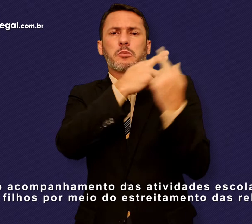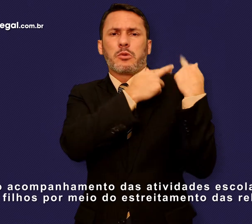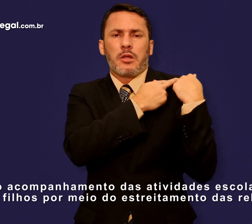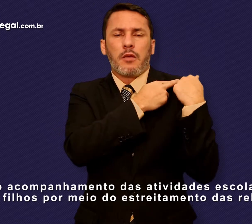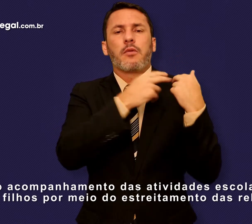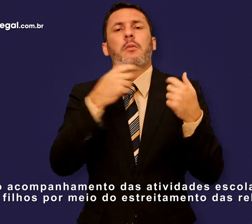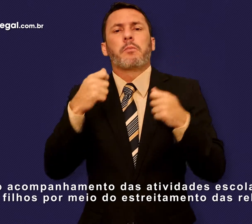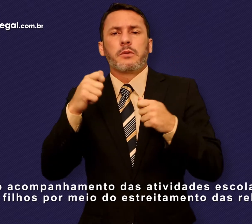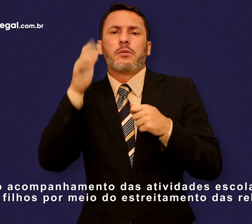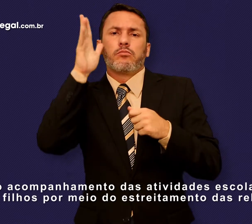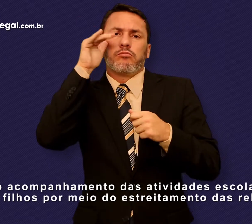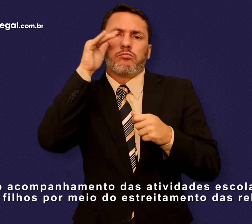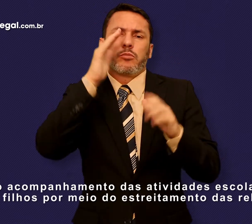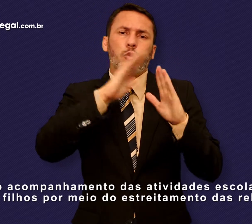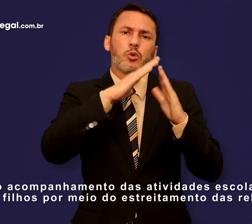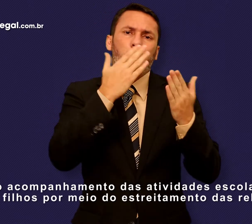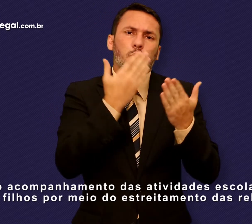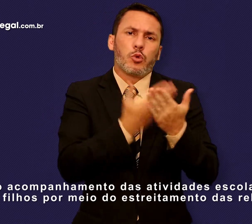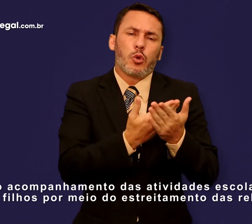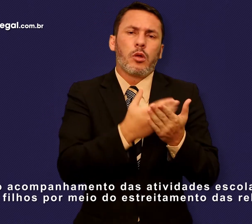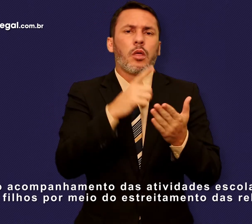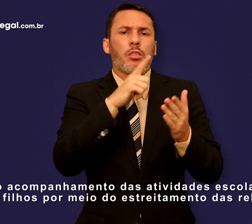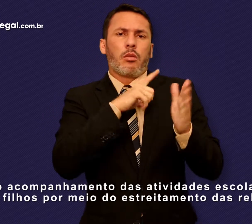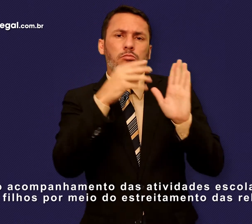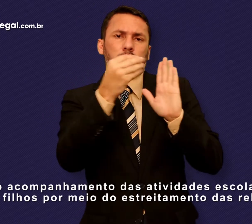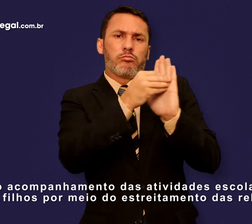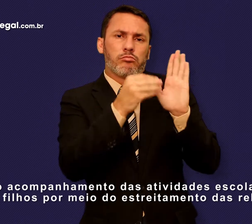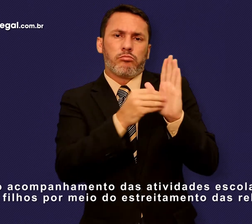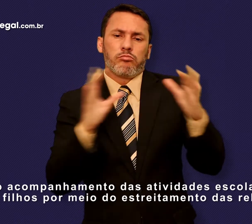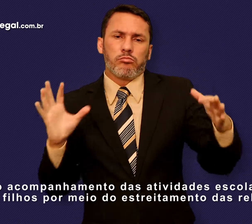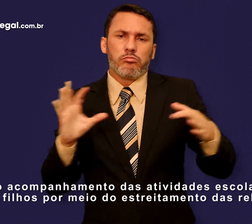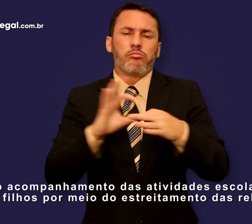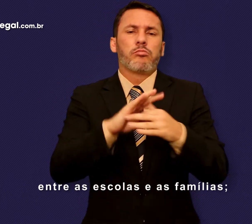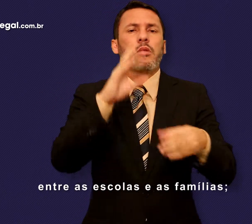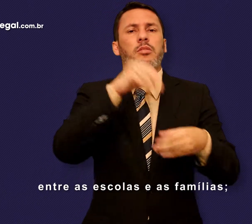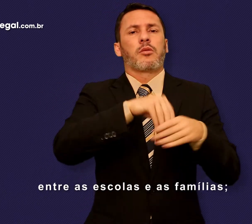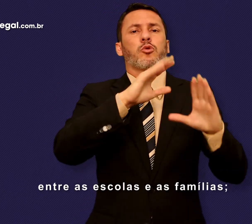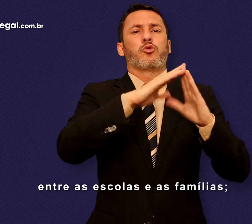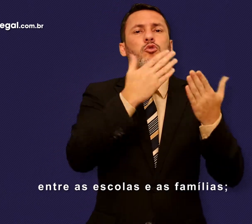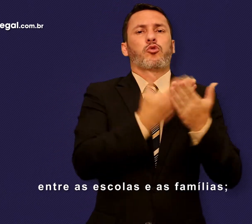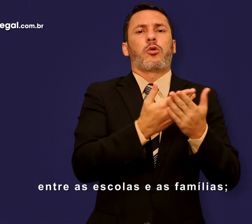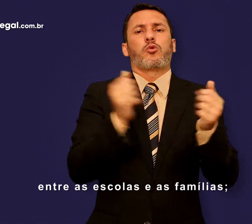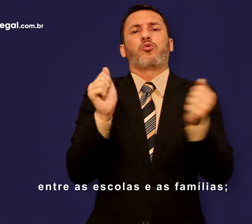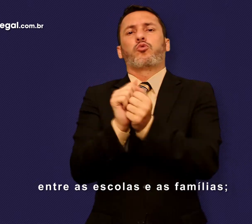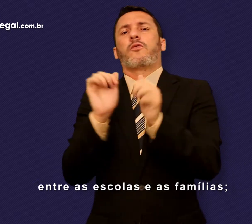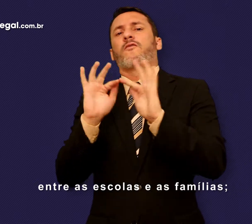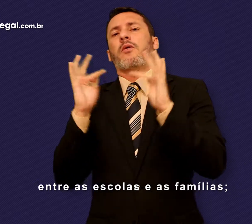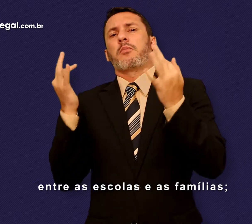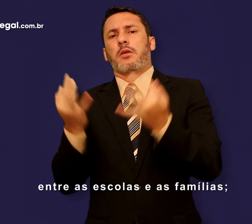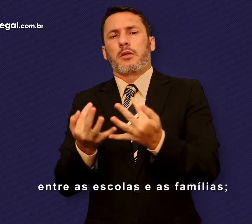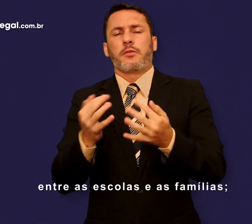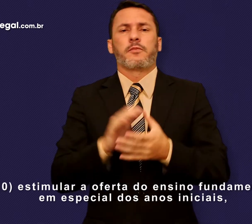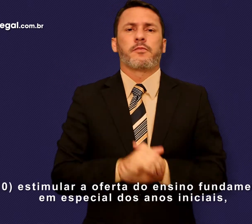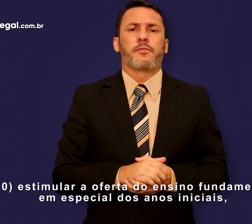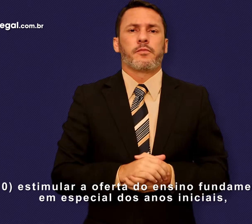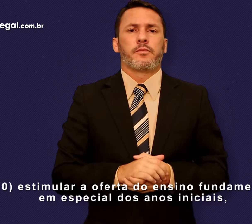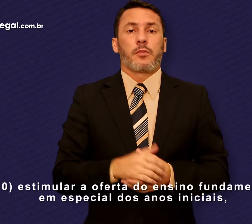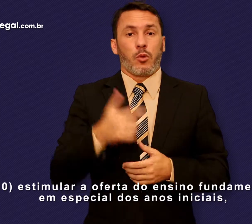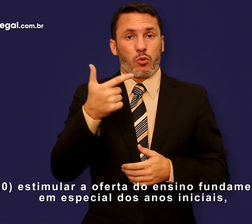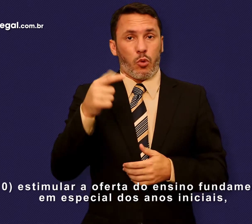atividades escolares dos filhos por meio de estreitamento das relações entre as escolas e as famílias. 2.10.